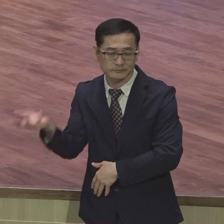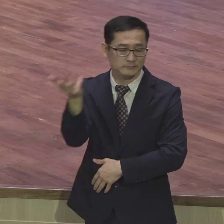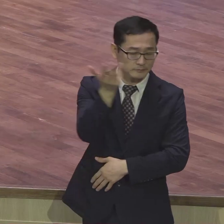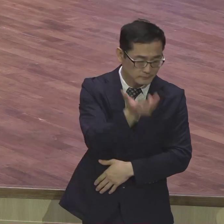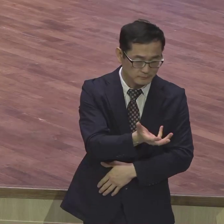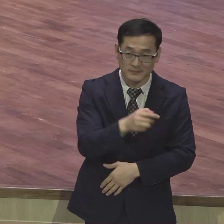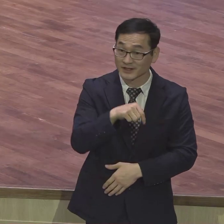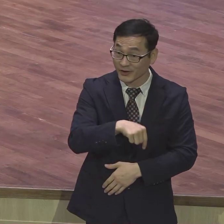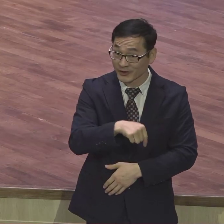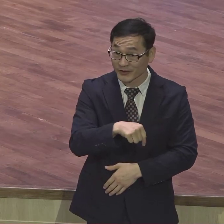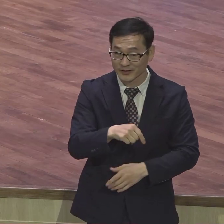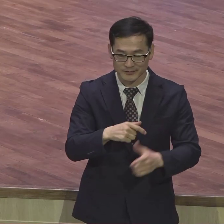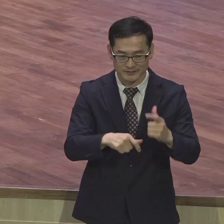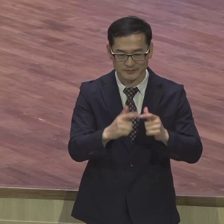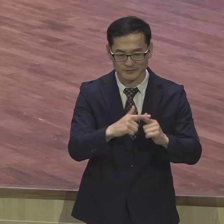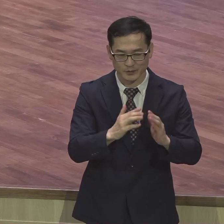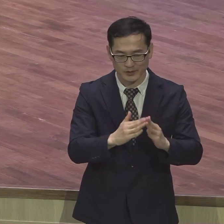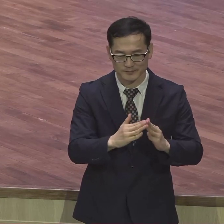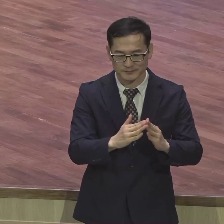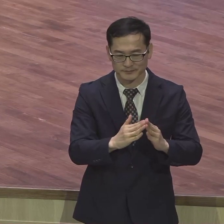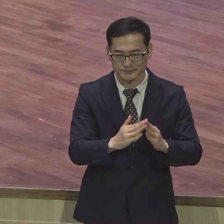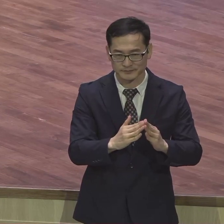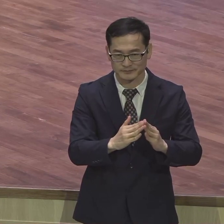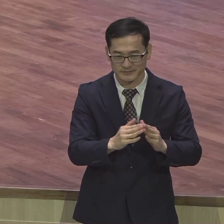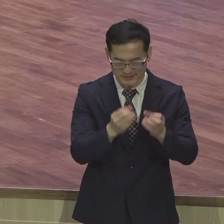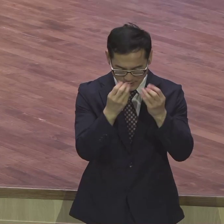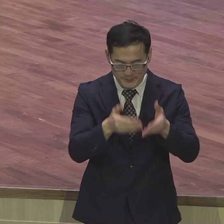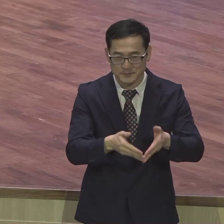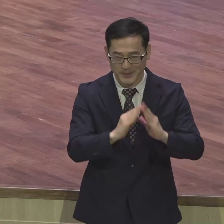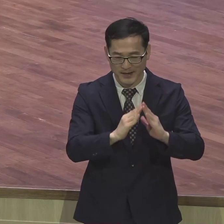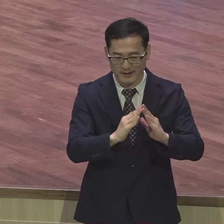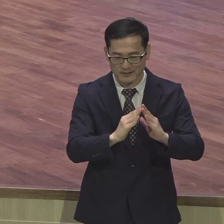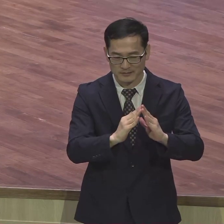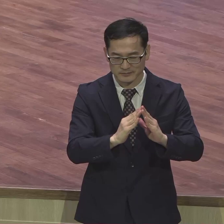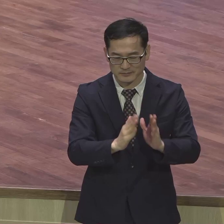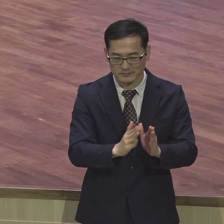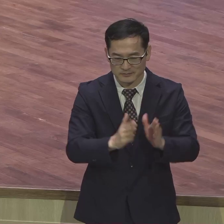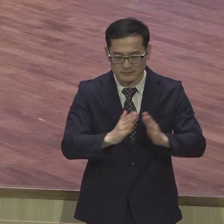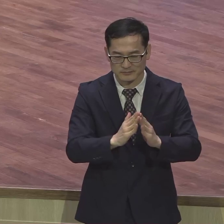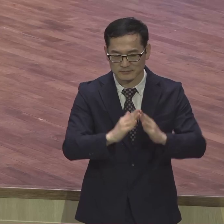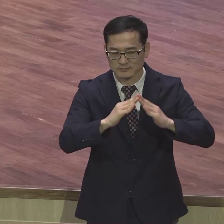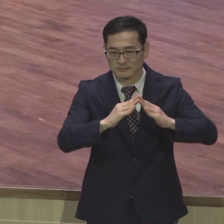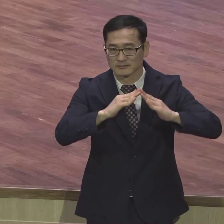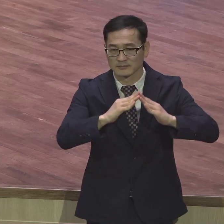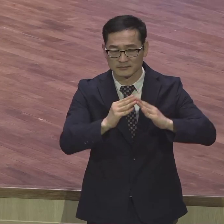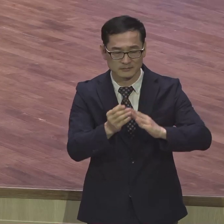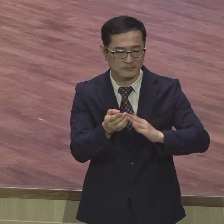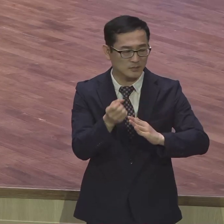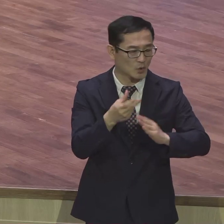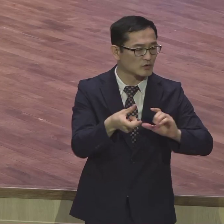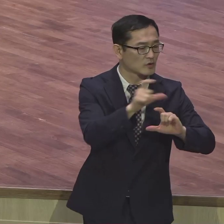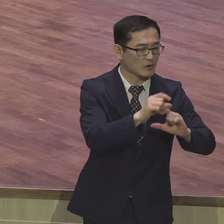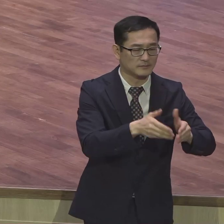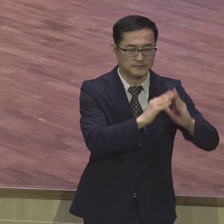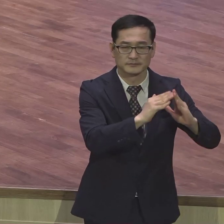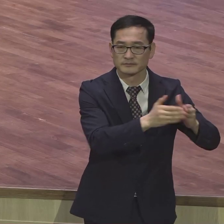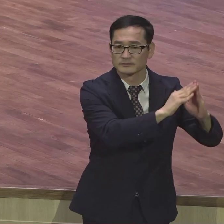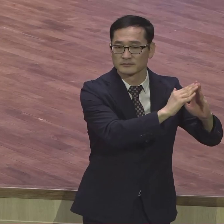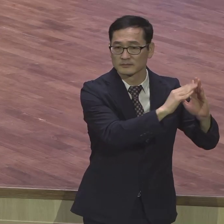중축과 건축을 반복하면서 성장하도록 그렇게 인도해 주신 우리